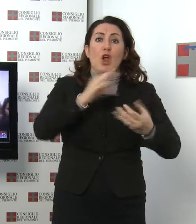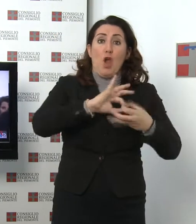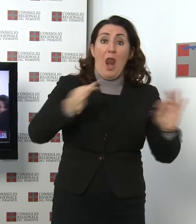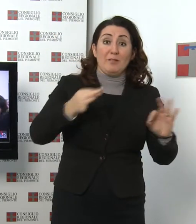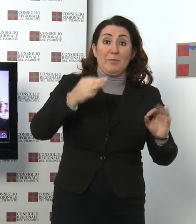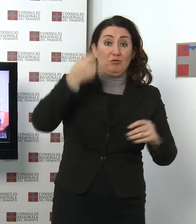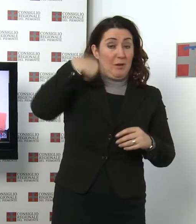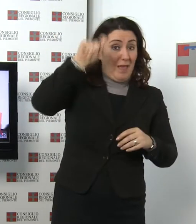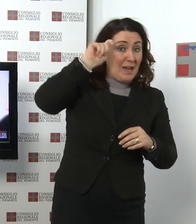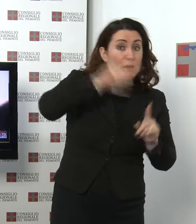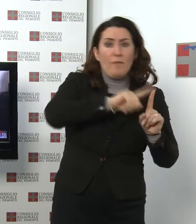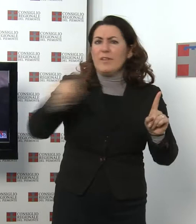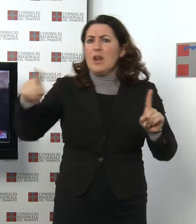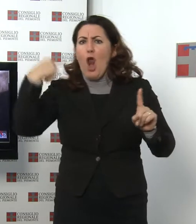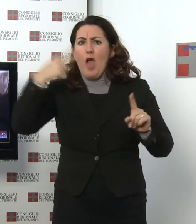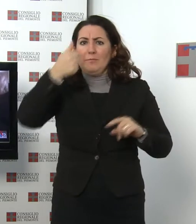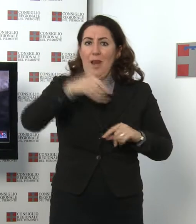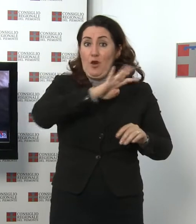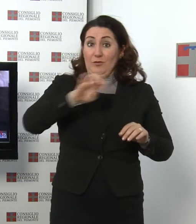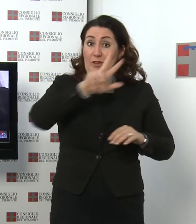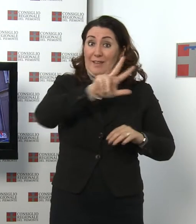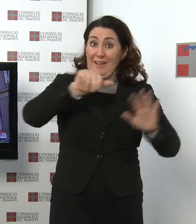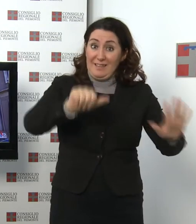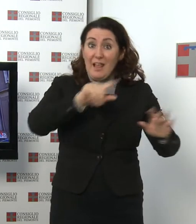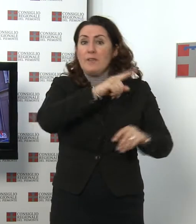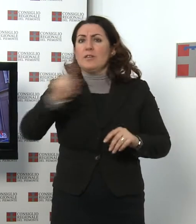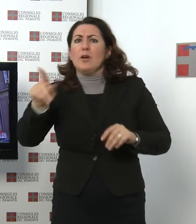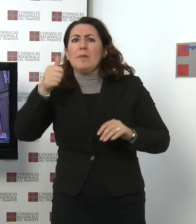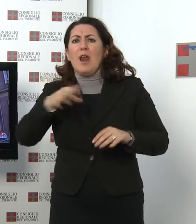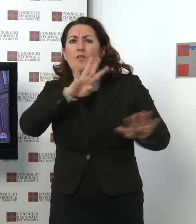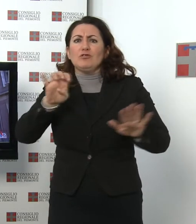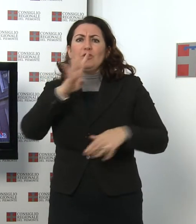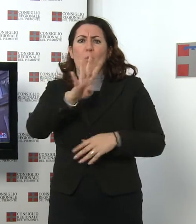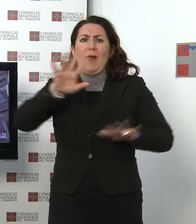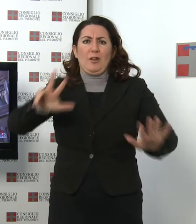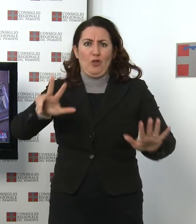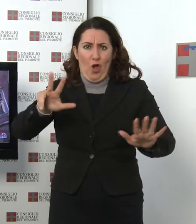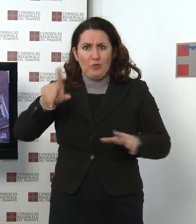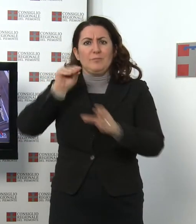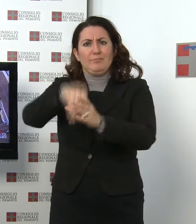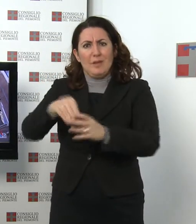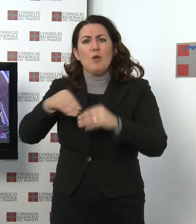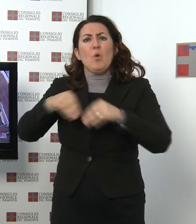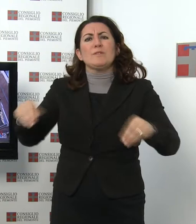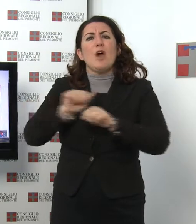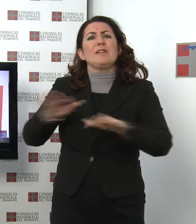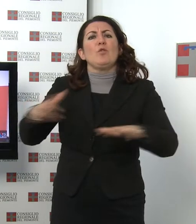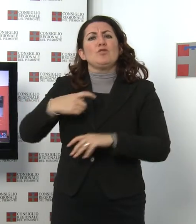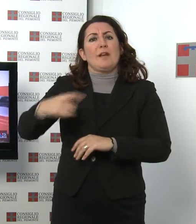olimpici di Londra, 1936-1948, allestita al Museo Diffuso della Resistenza di Torino.